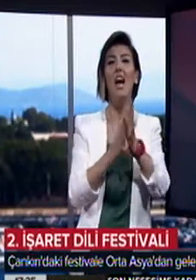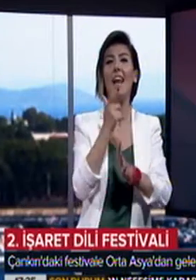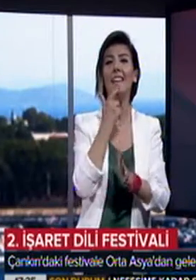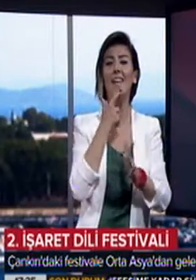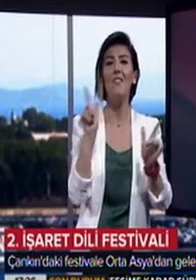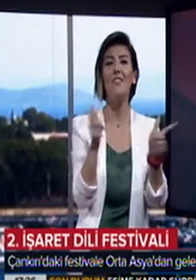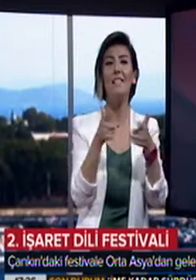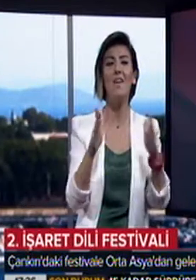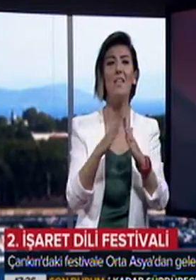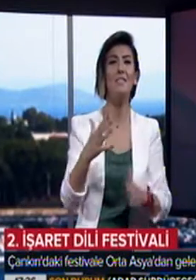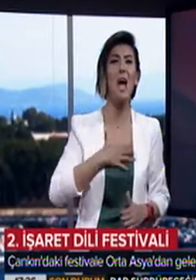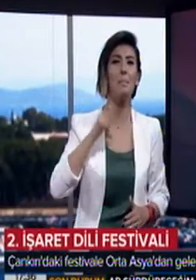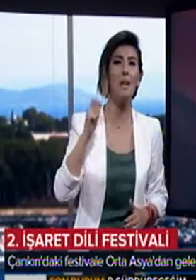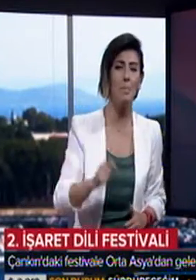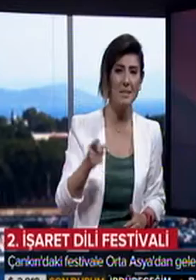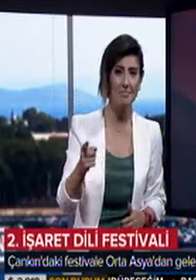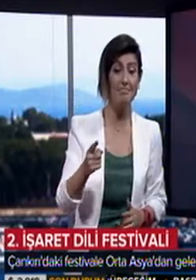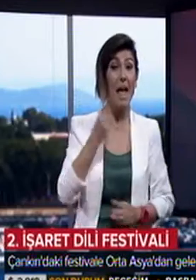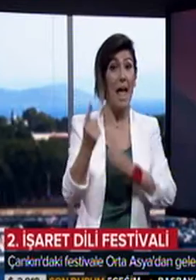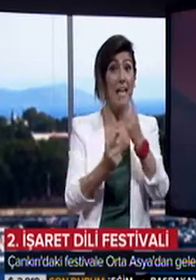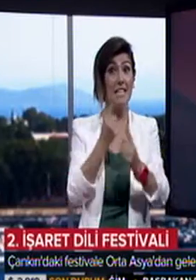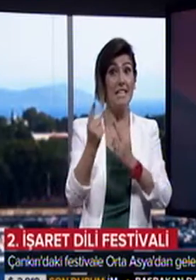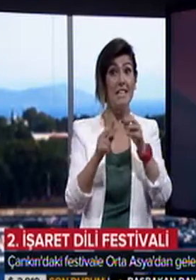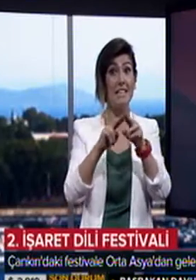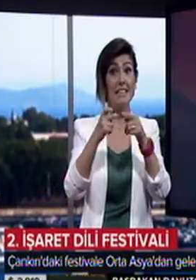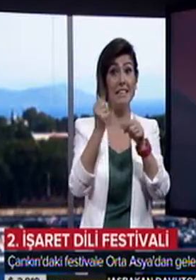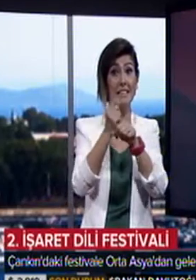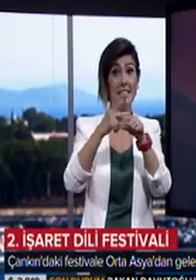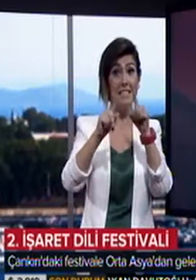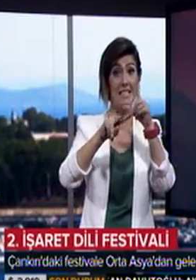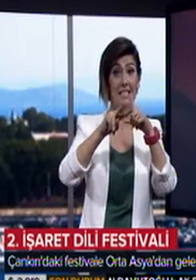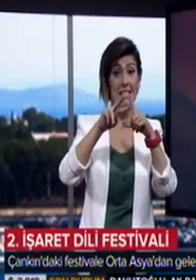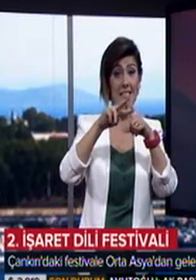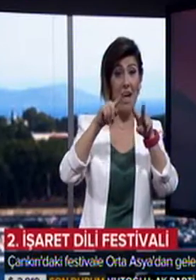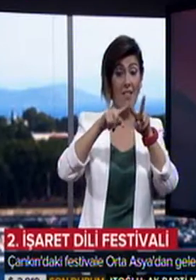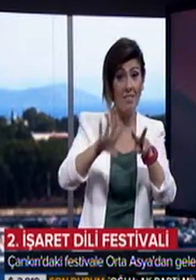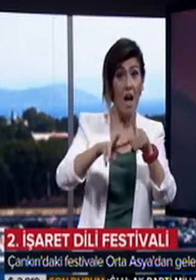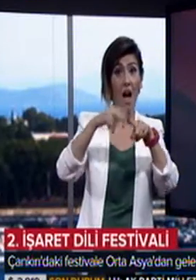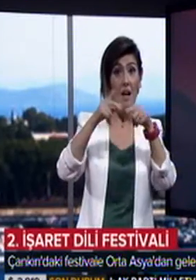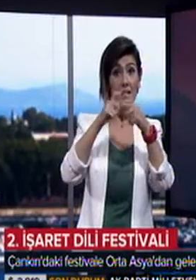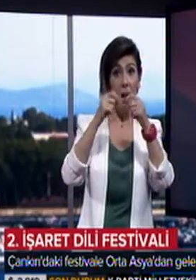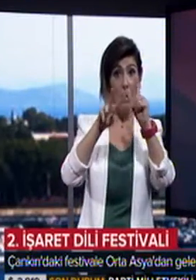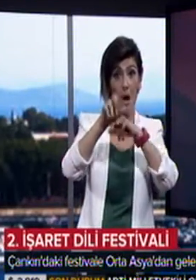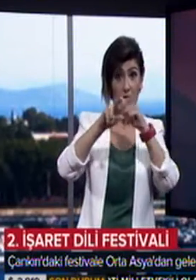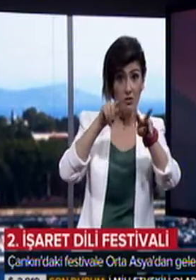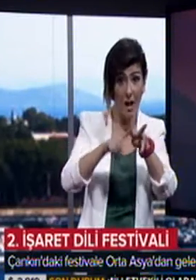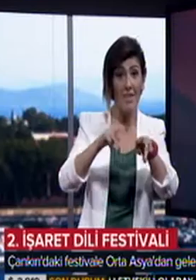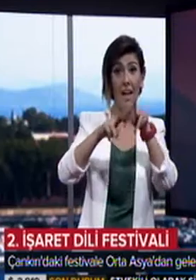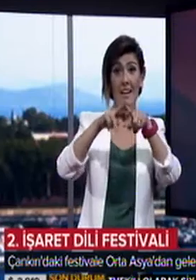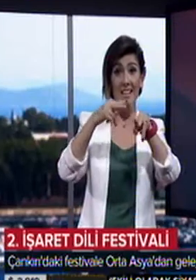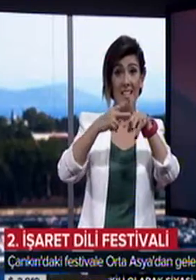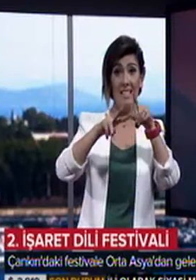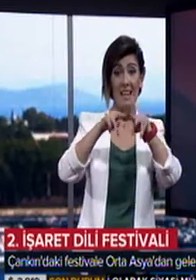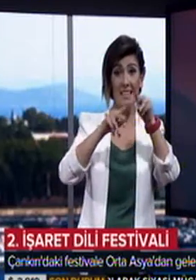Dili Festivali'ne ev sahipliği yaptı. Etkinliğe Kırgızistan, Azerbaycan ve Kazakistan'dan gelen işitme